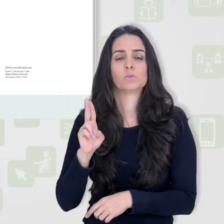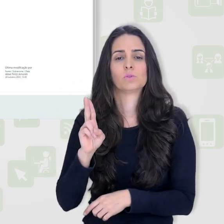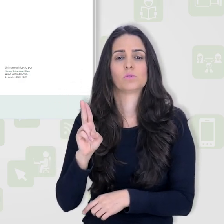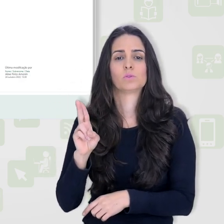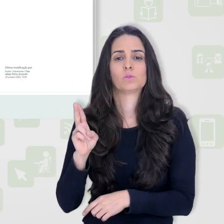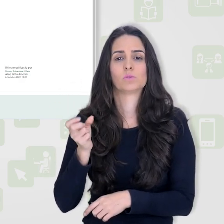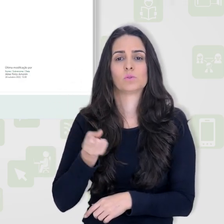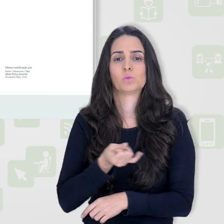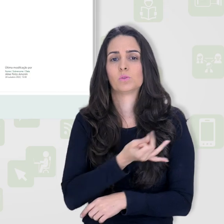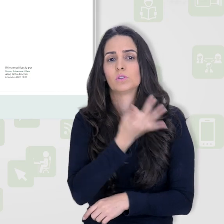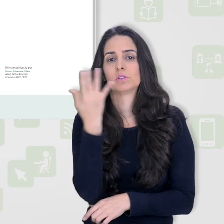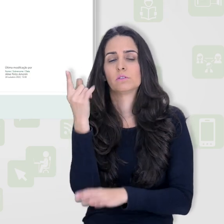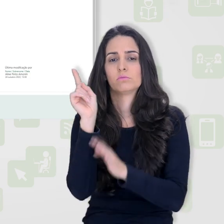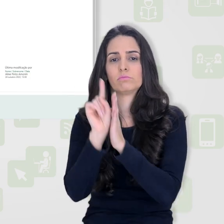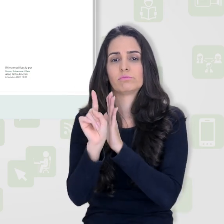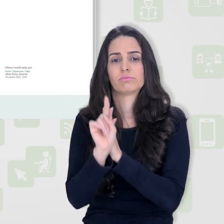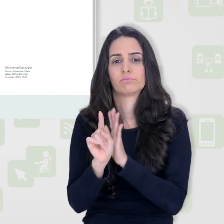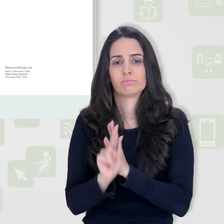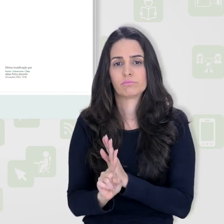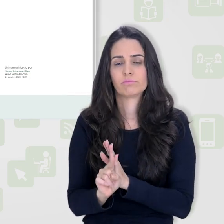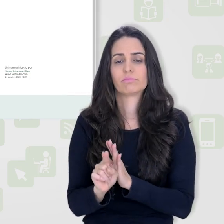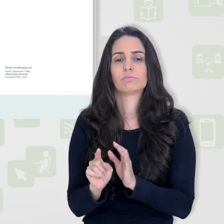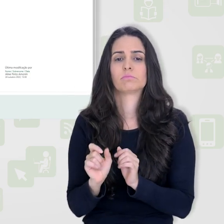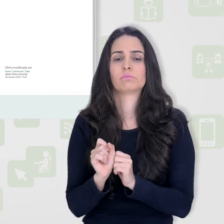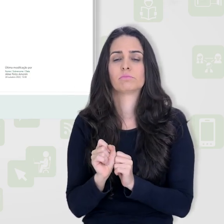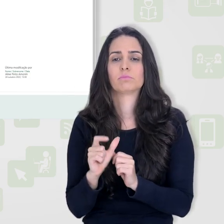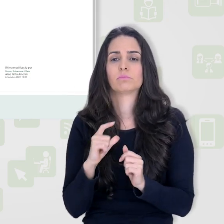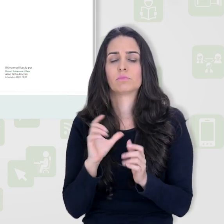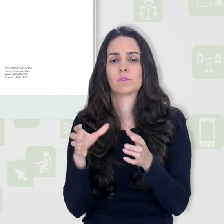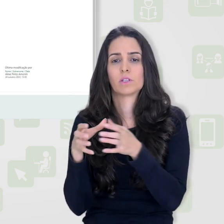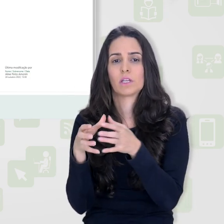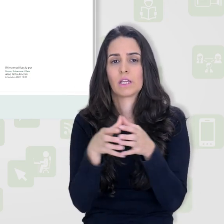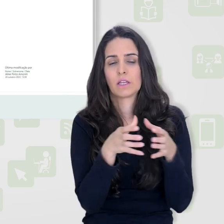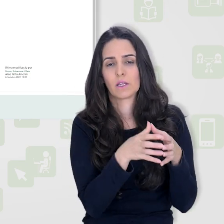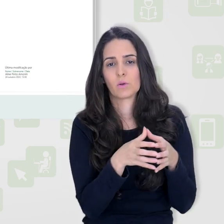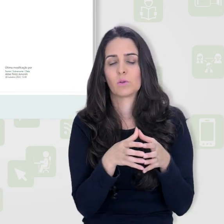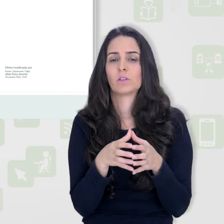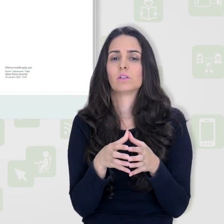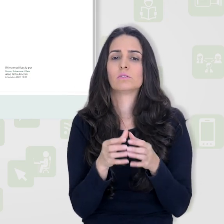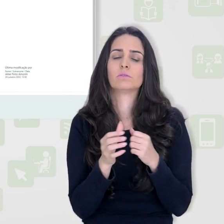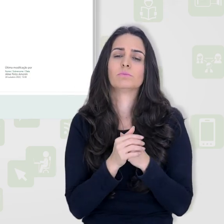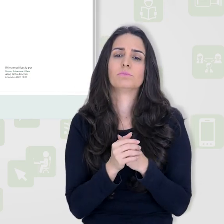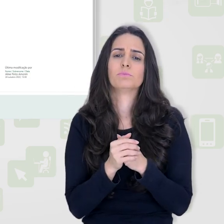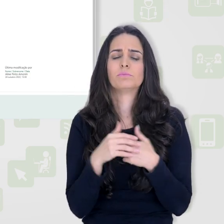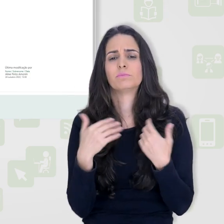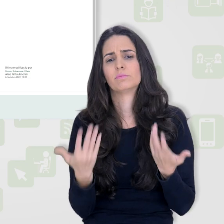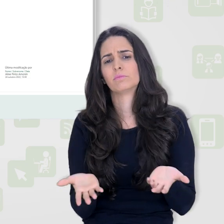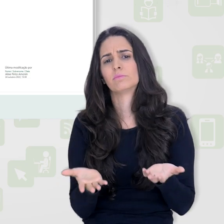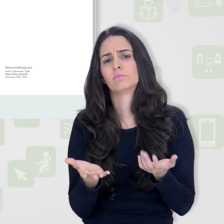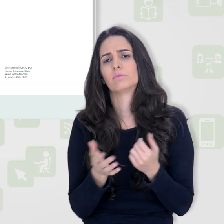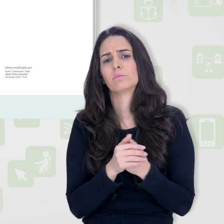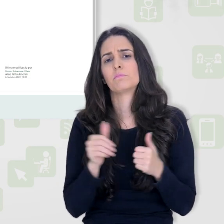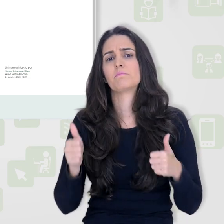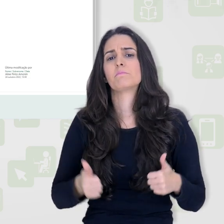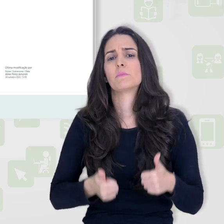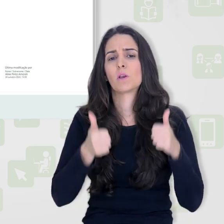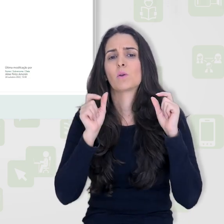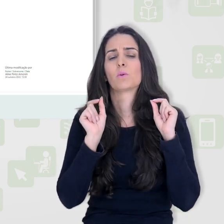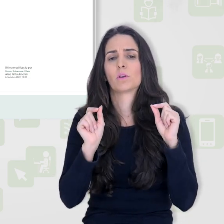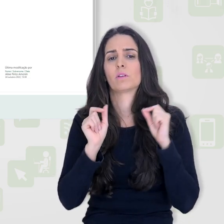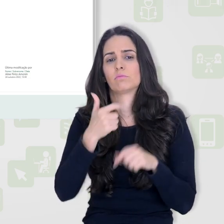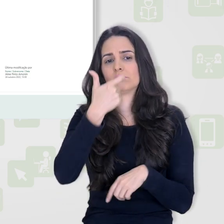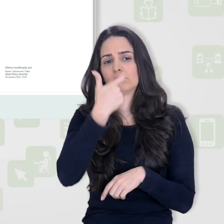utilizar um determinado número de questões aleatórias de uma categoria em um questionário,